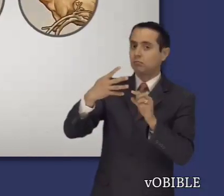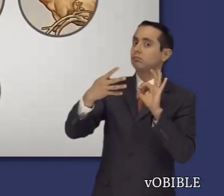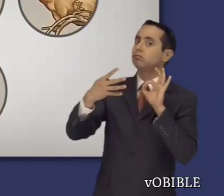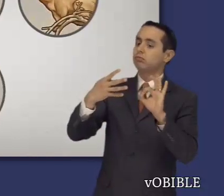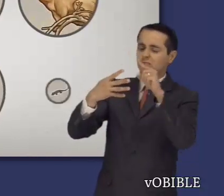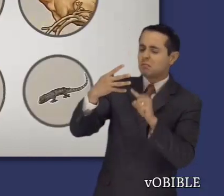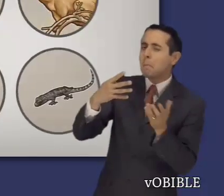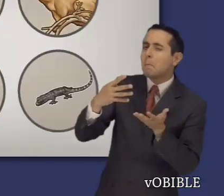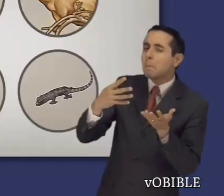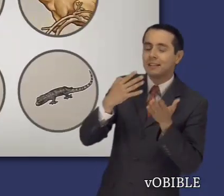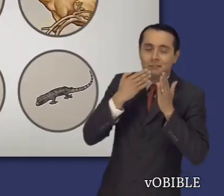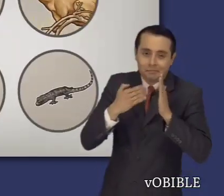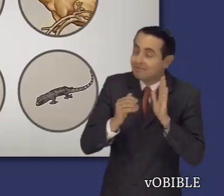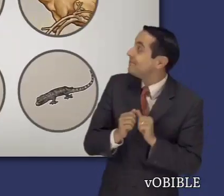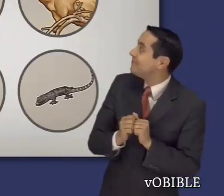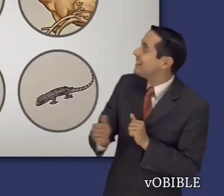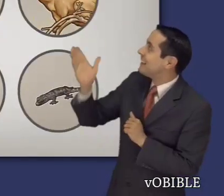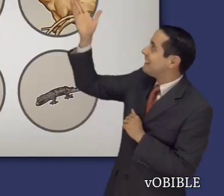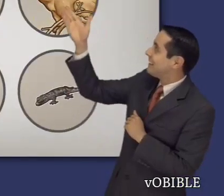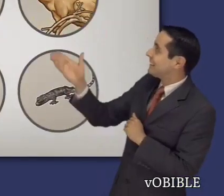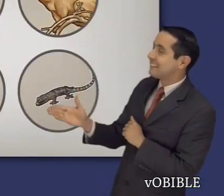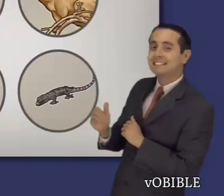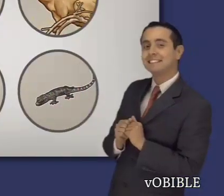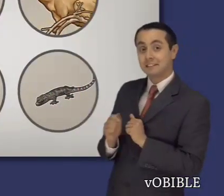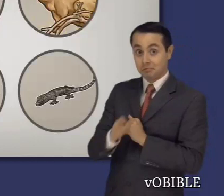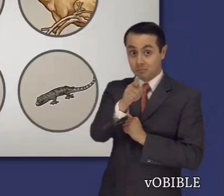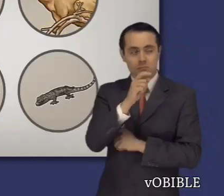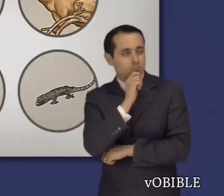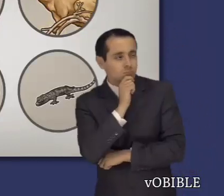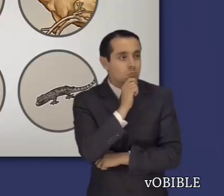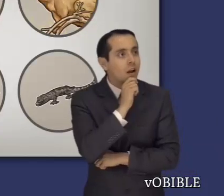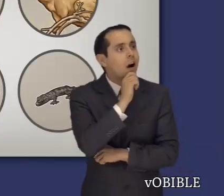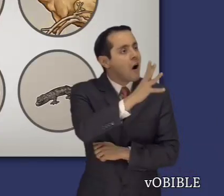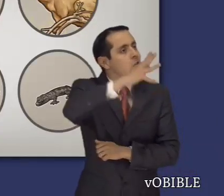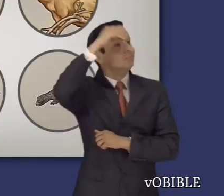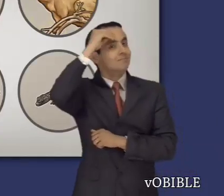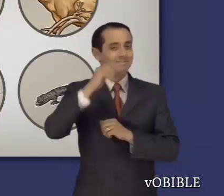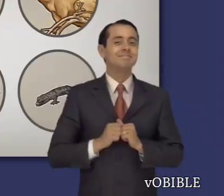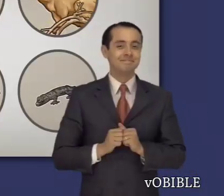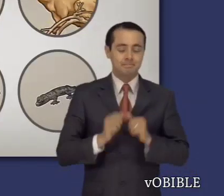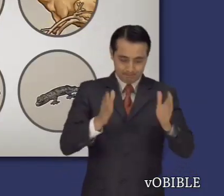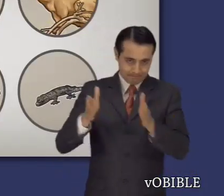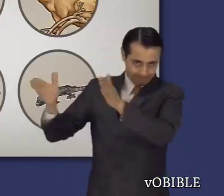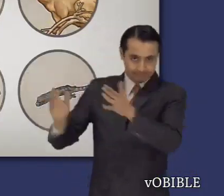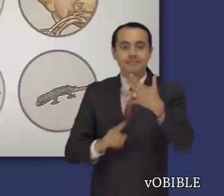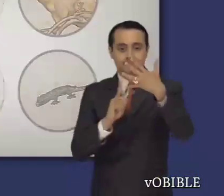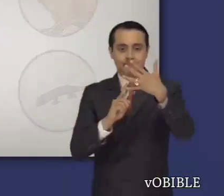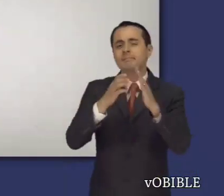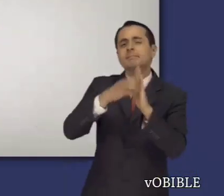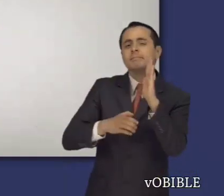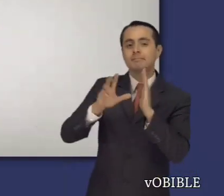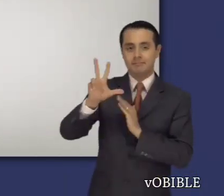A4 para que reflexionemos en la sabiduría divina. Por ejemplo, cuatro cosas pequeñas, pero instintivamente